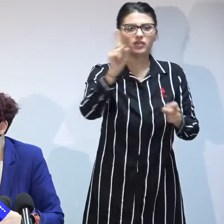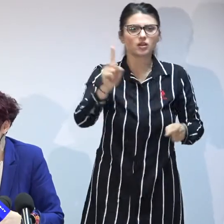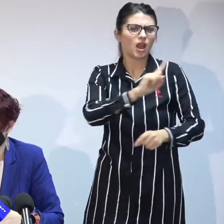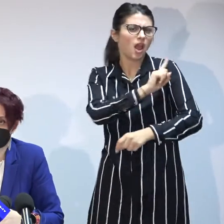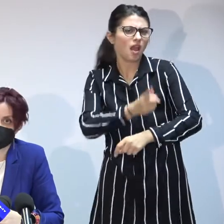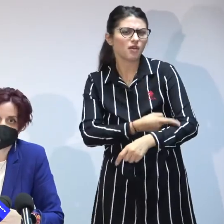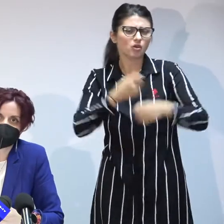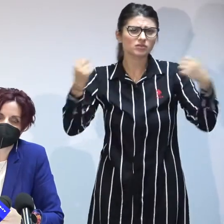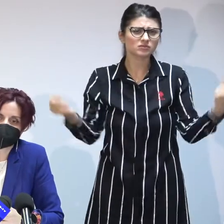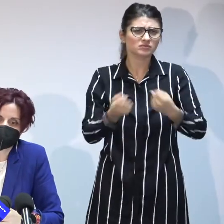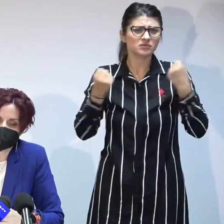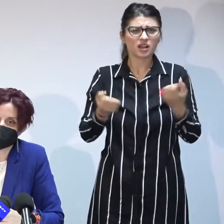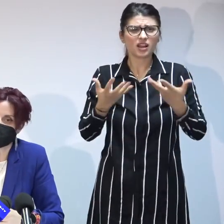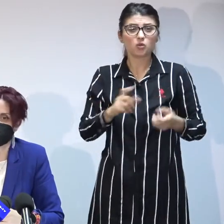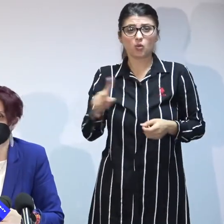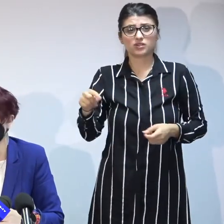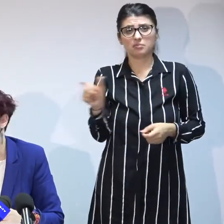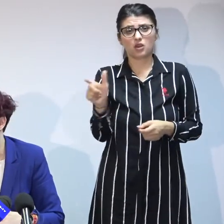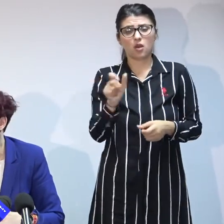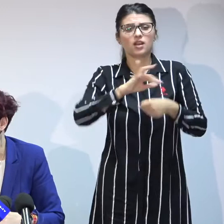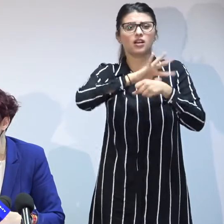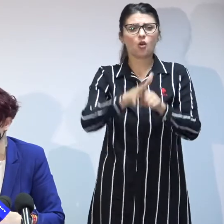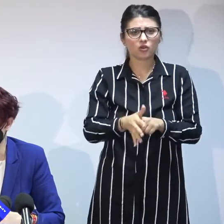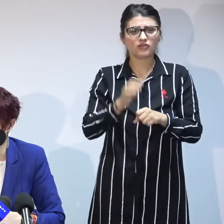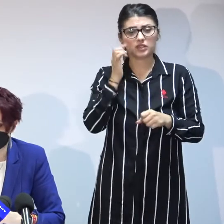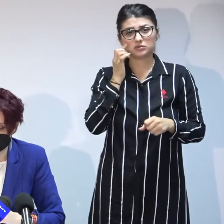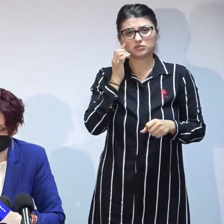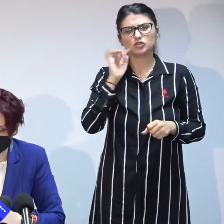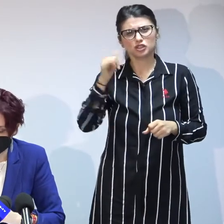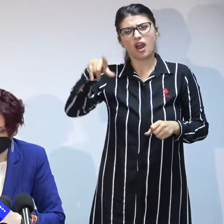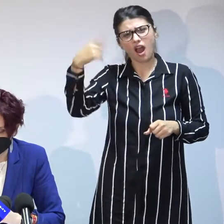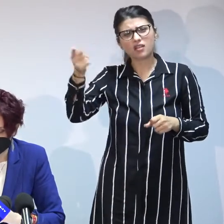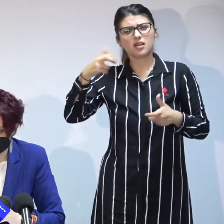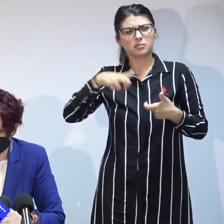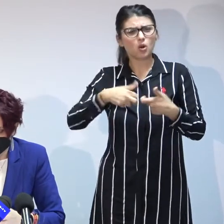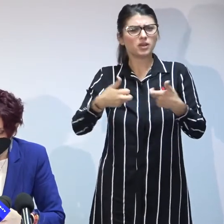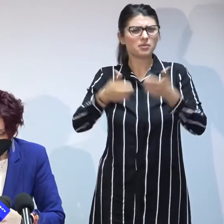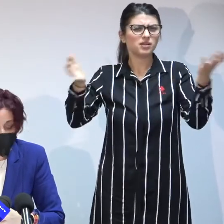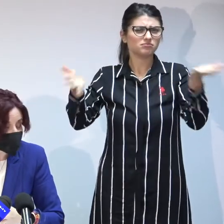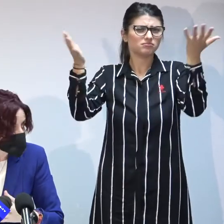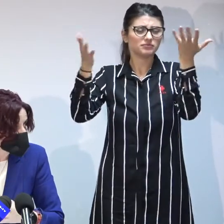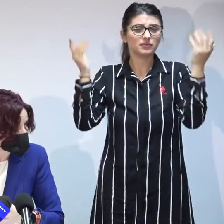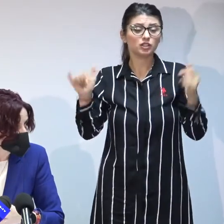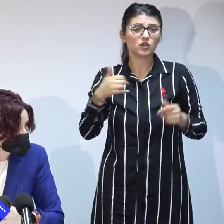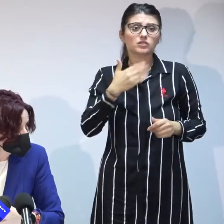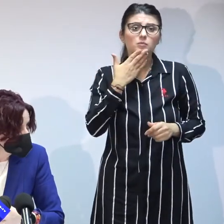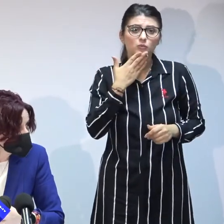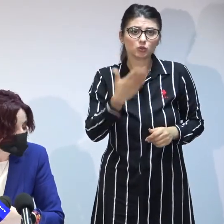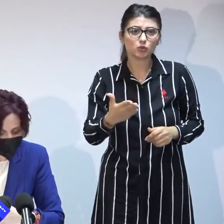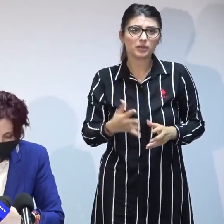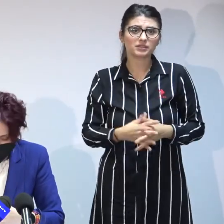condițiile date și de pandemia COVID și de toate celelalte probleme pe care le avem în sistem și vreau să le mulțumesc